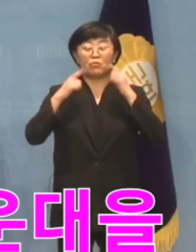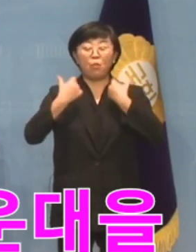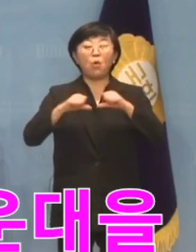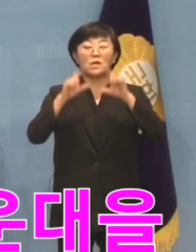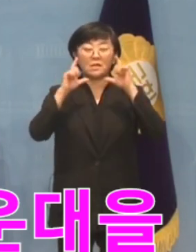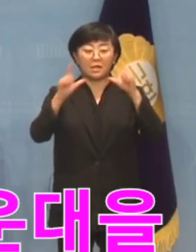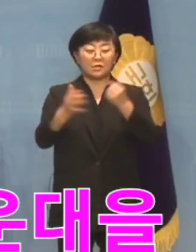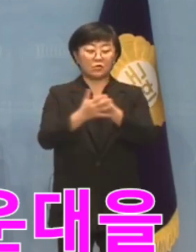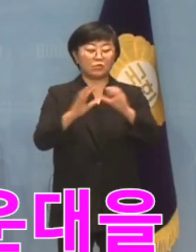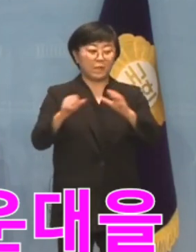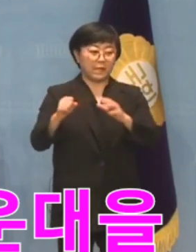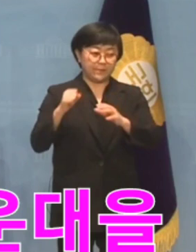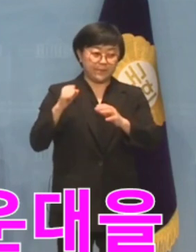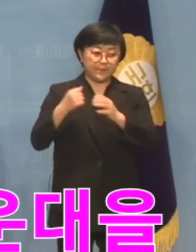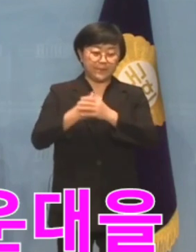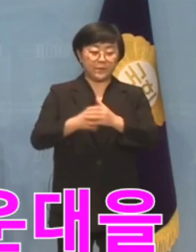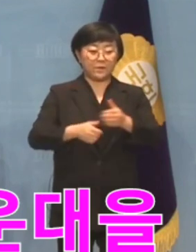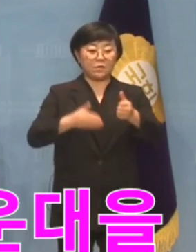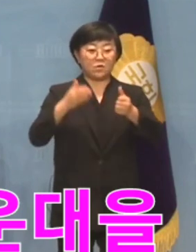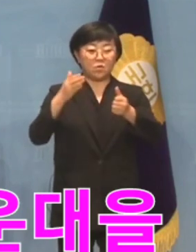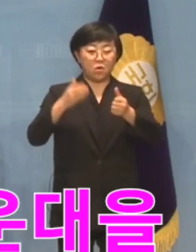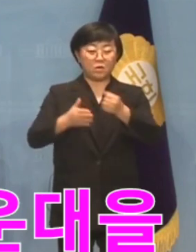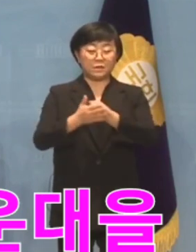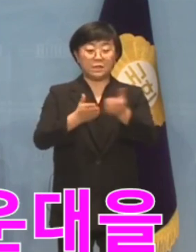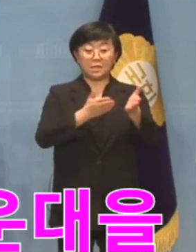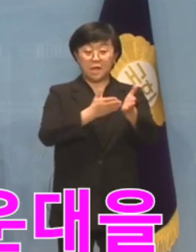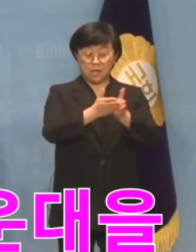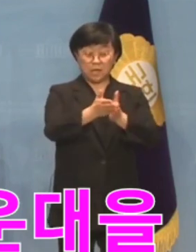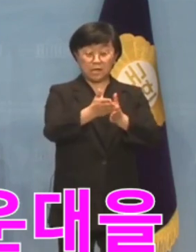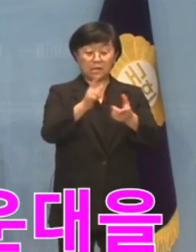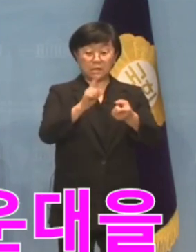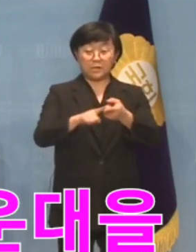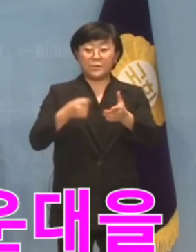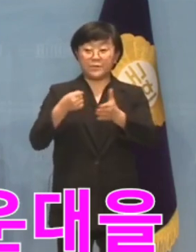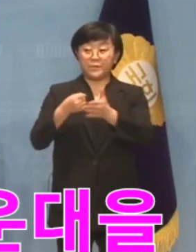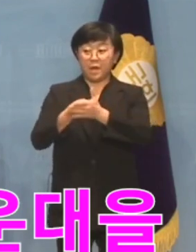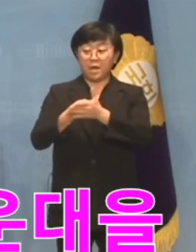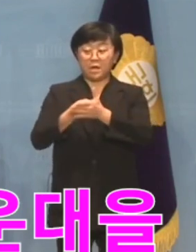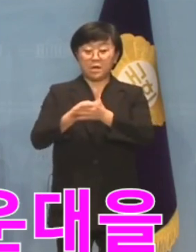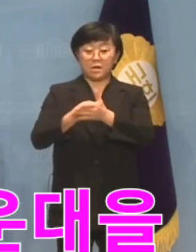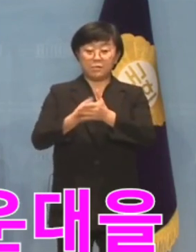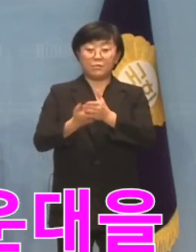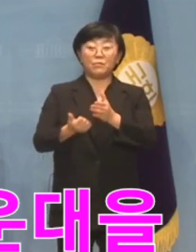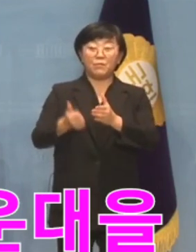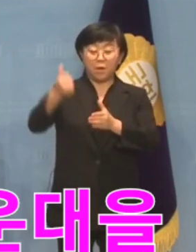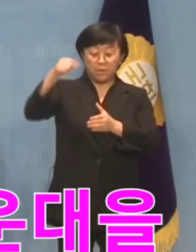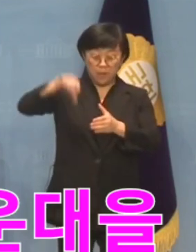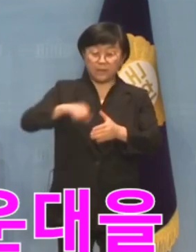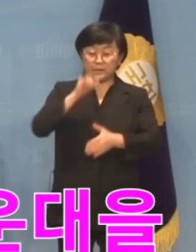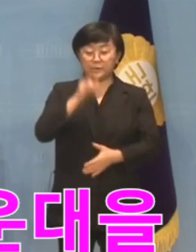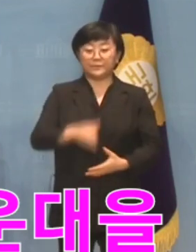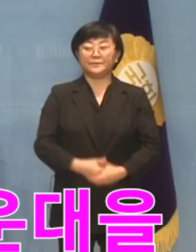국민의힘은 공고적 가결 당론을 정해서 표결에 임했습니다.